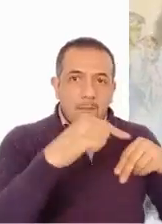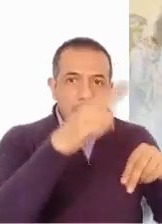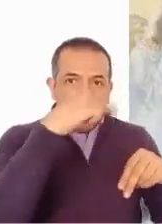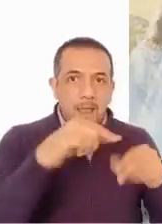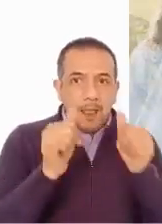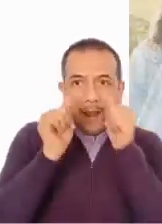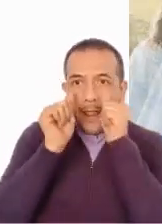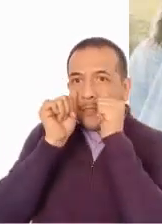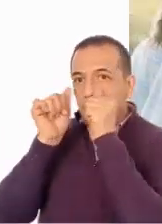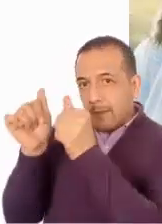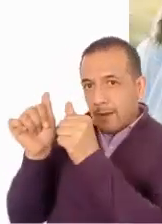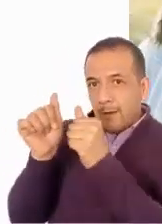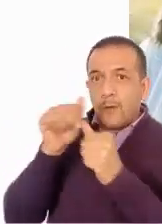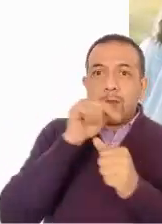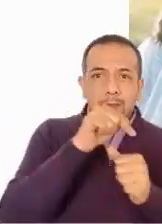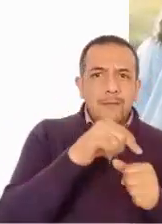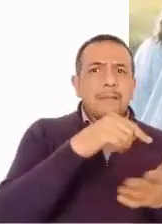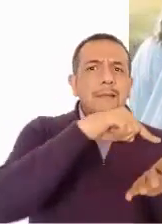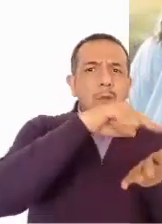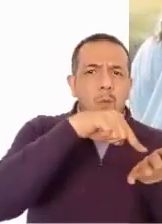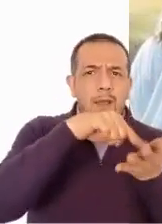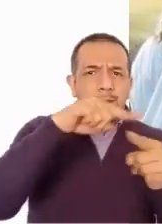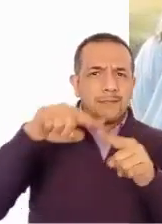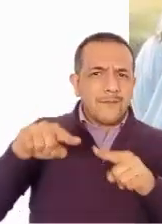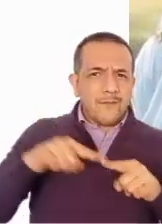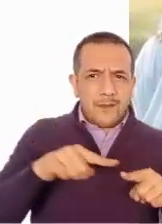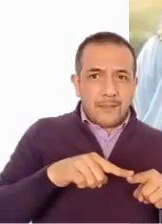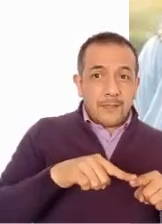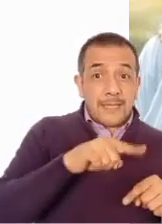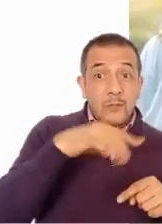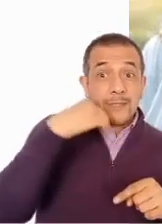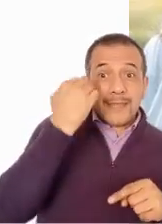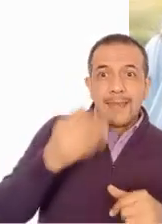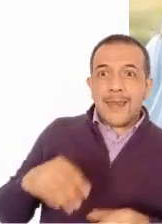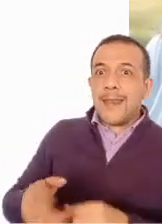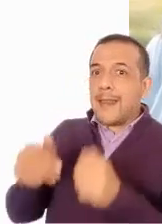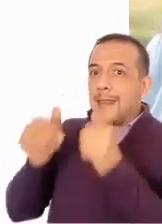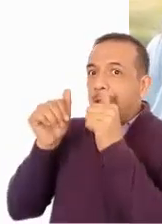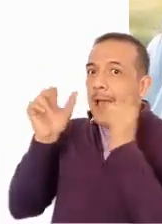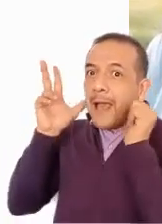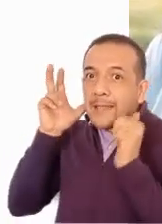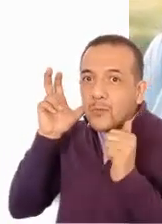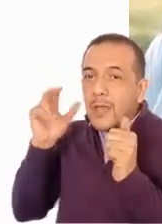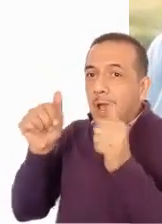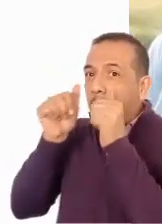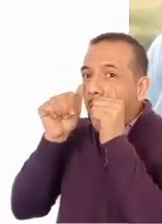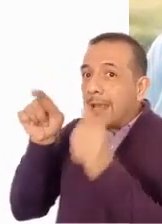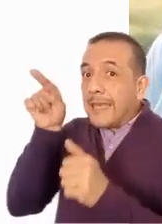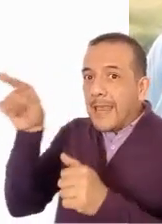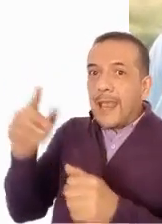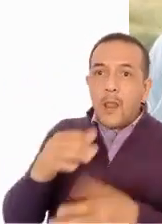Jerusalén, como de la costa de Tiro y de Sidón. Habían venido a oírlo y a que los curara de sus